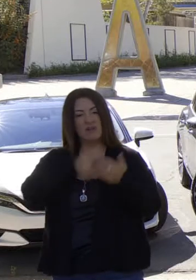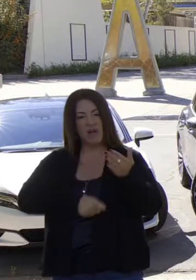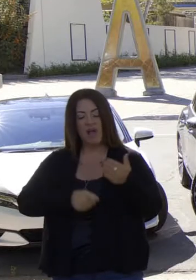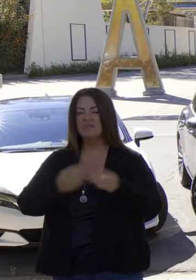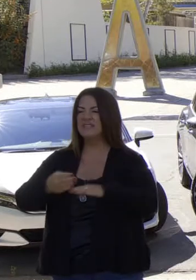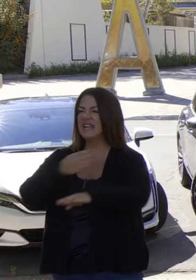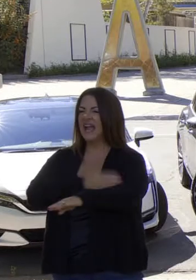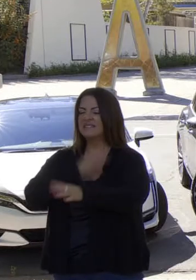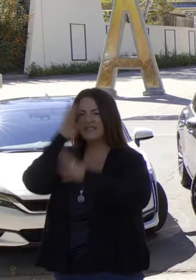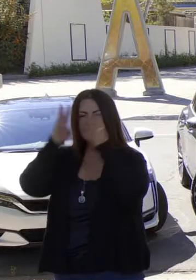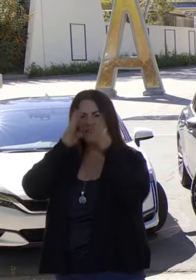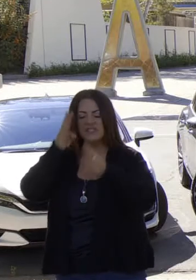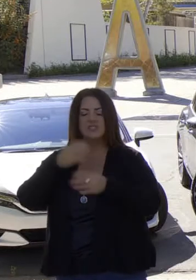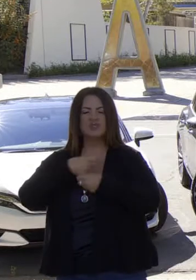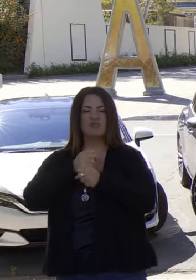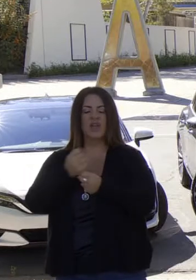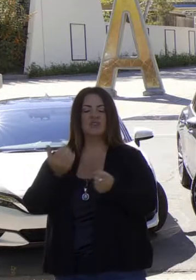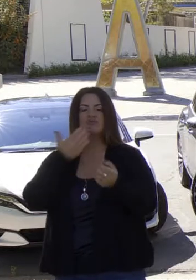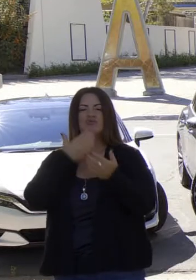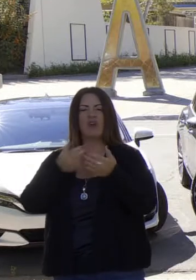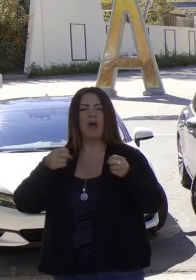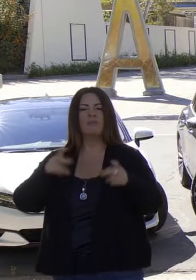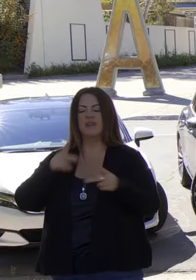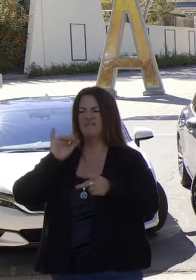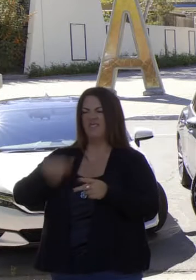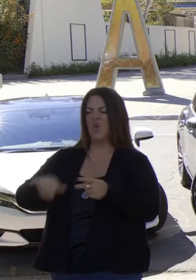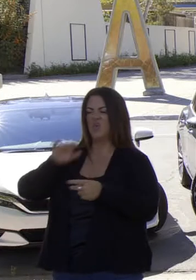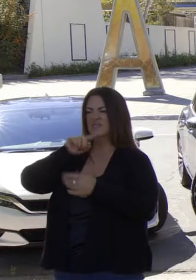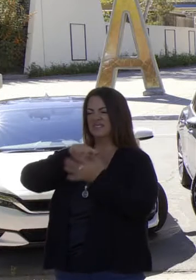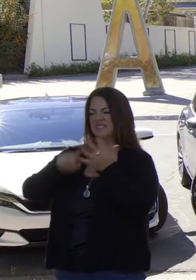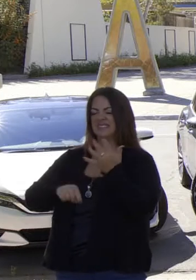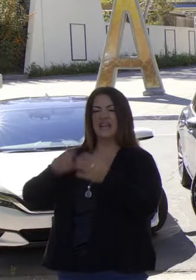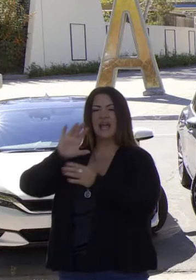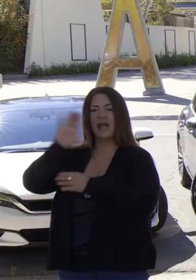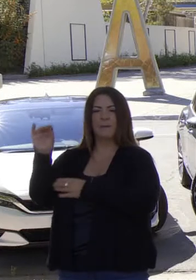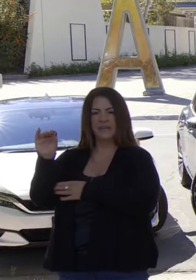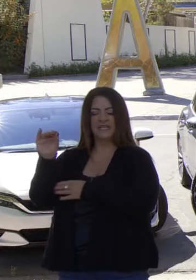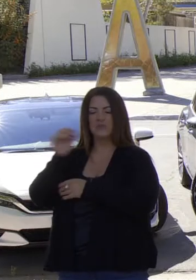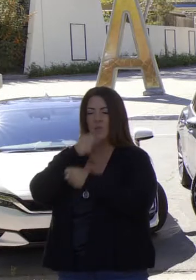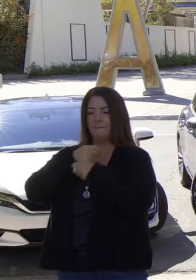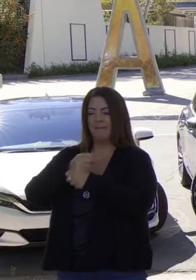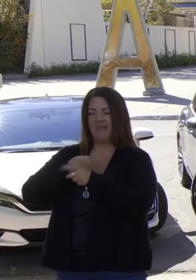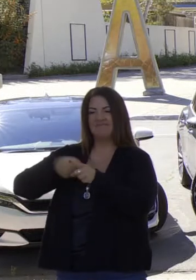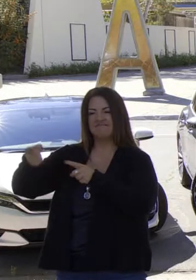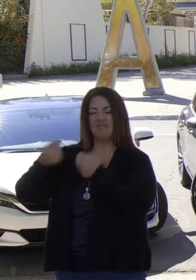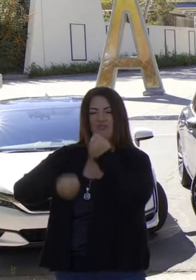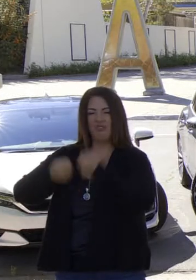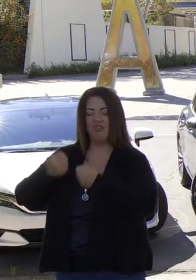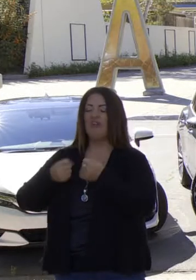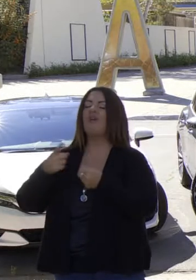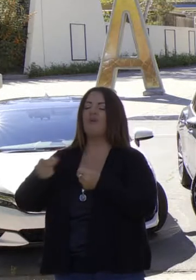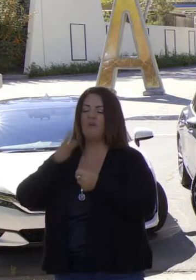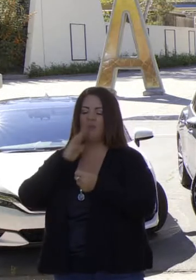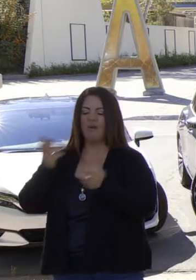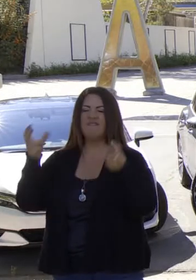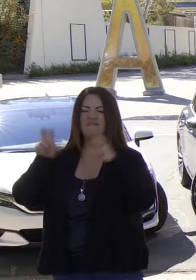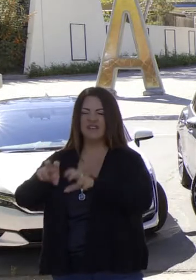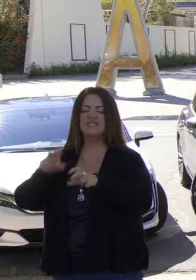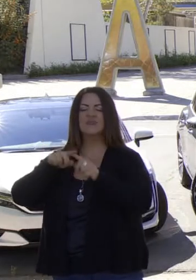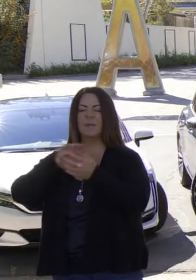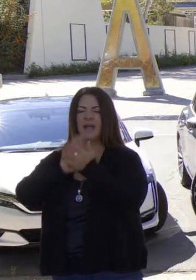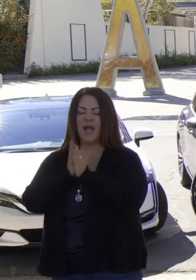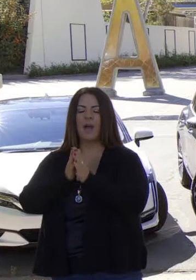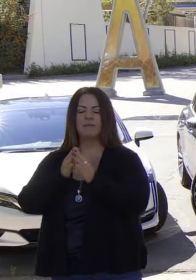costos y avanzar innovación y crear una oportunidad para que estos productores se unan